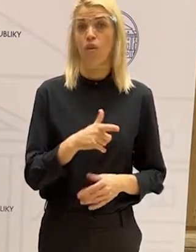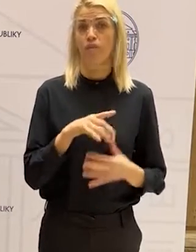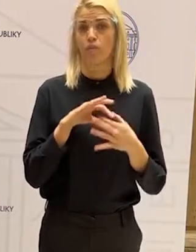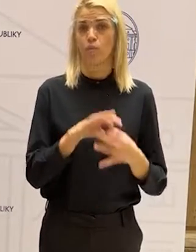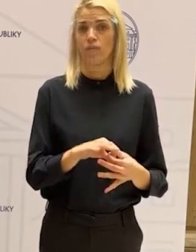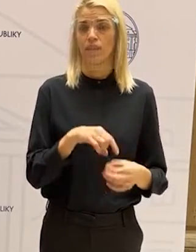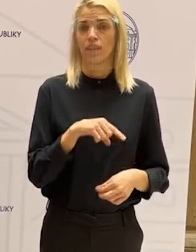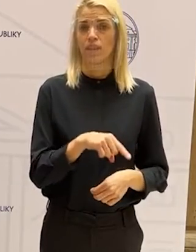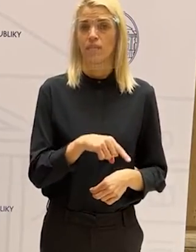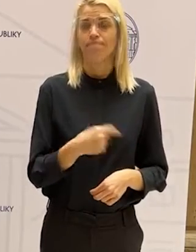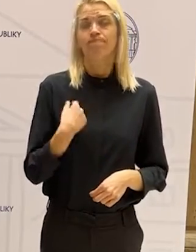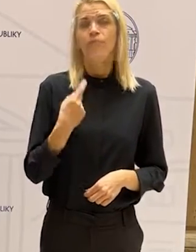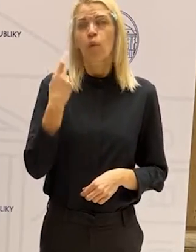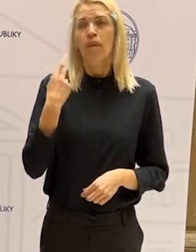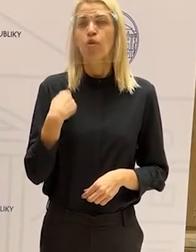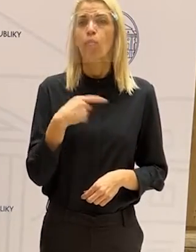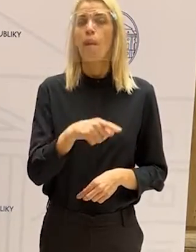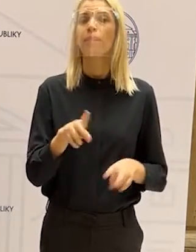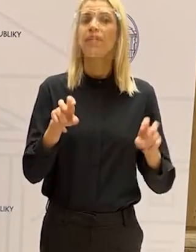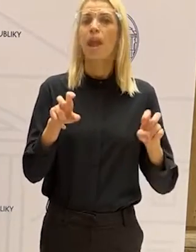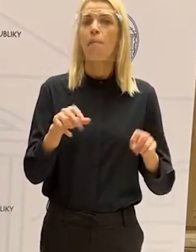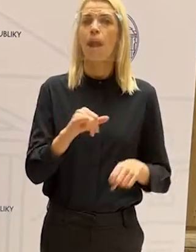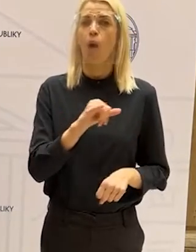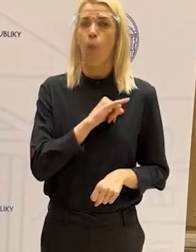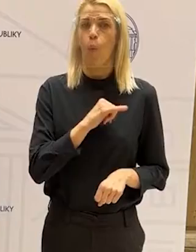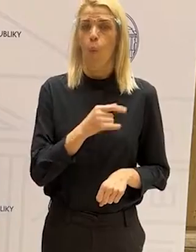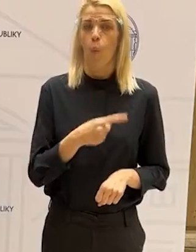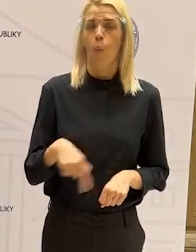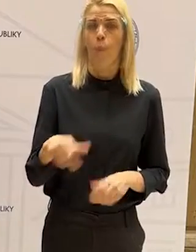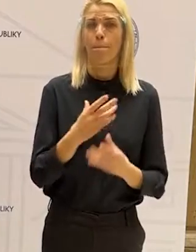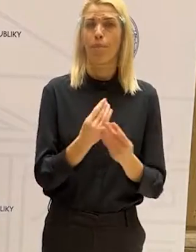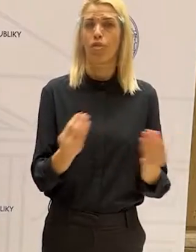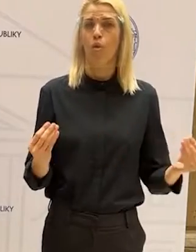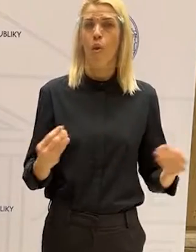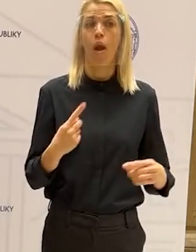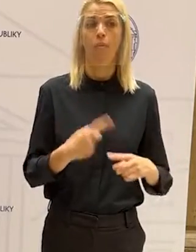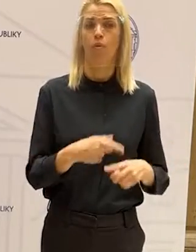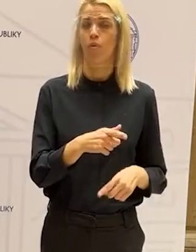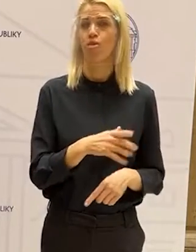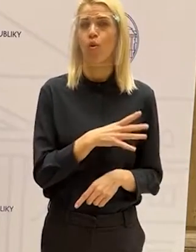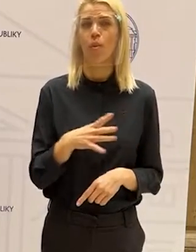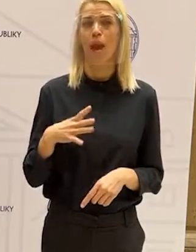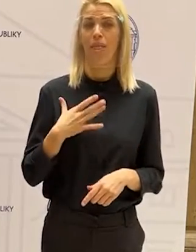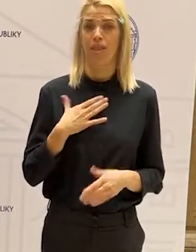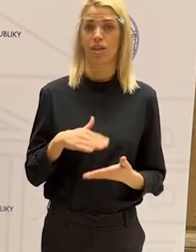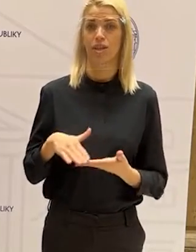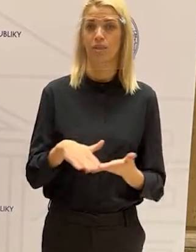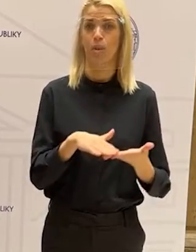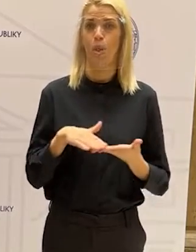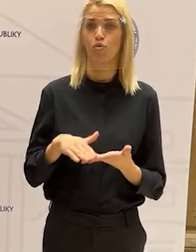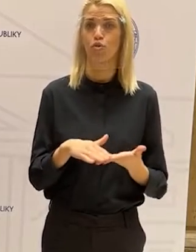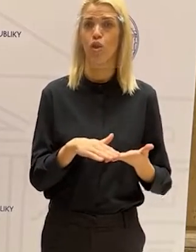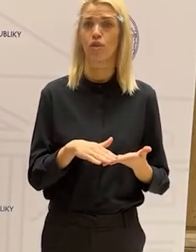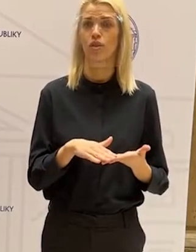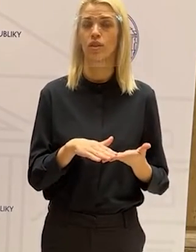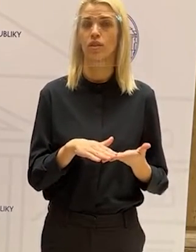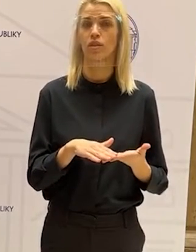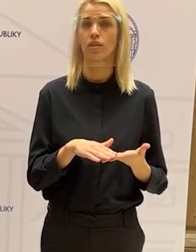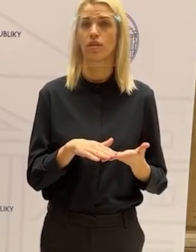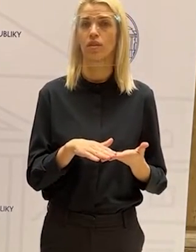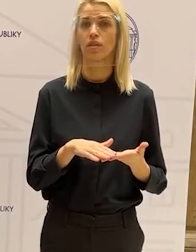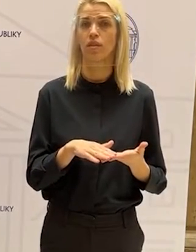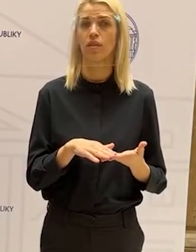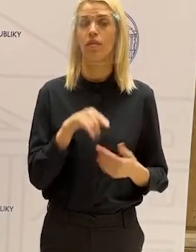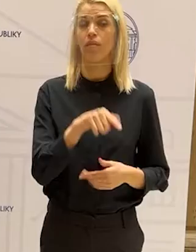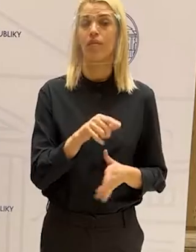Ja si uvedomujem, že tá téma zaujíma mnohých a je absolútne prirodzené, že naša spoločnosť, že našu